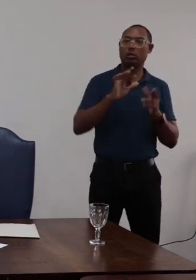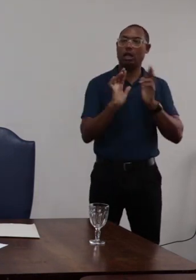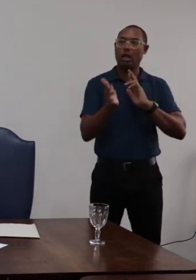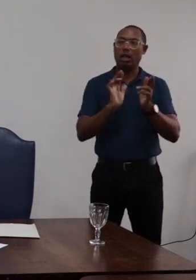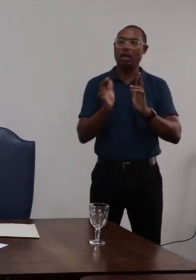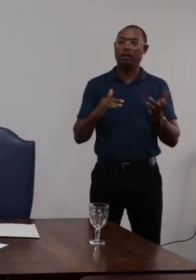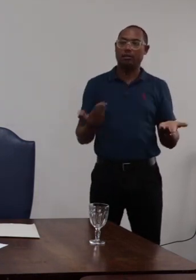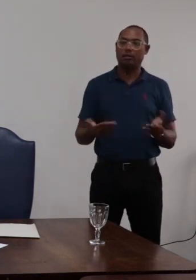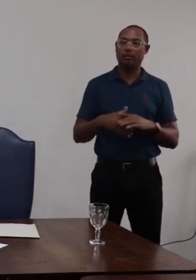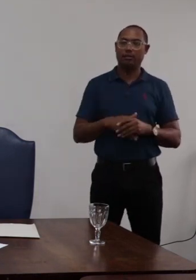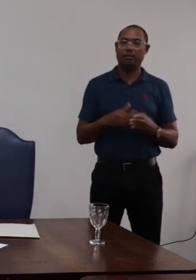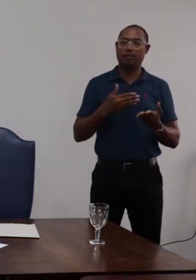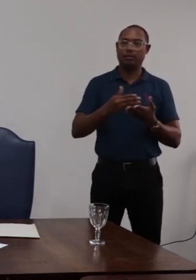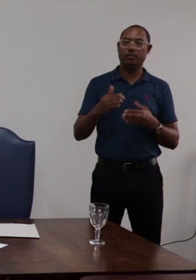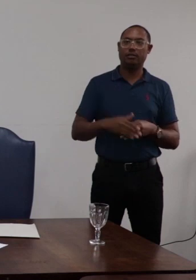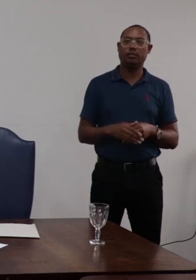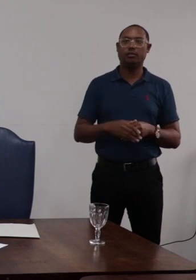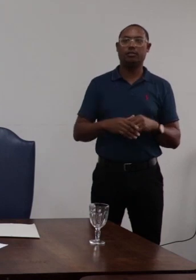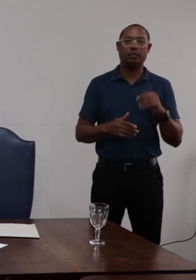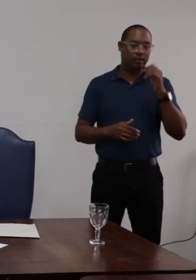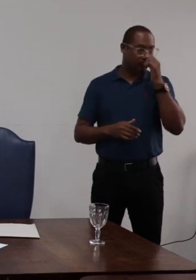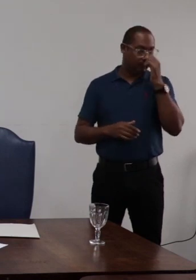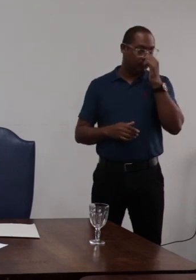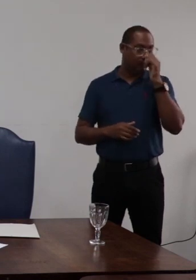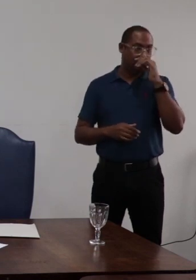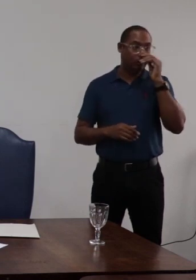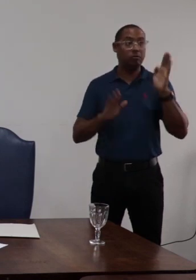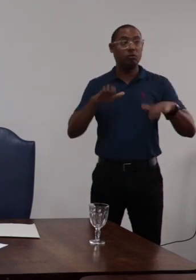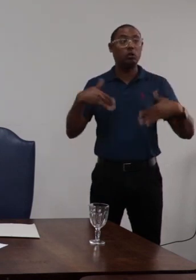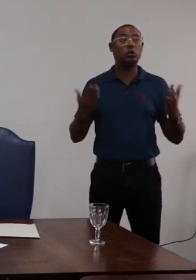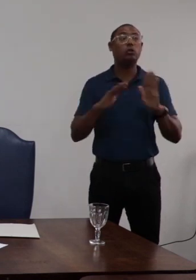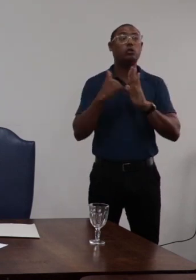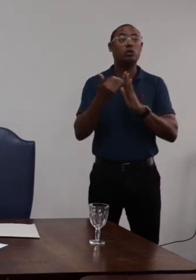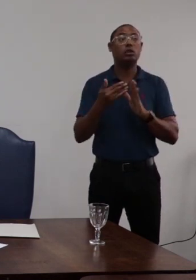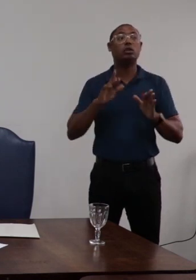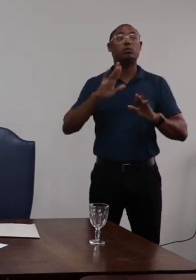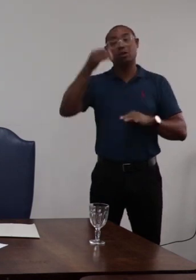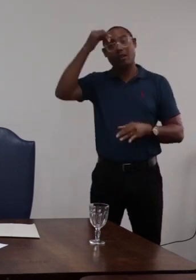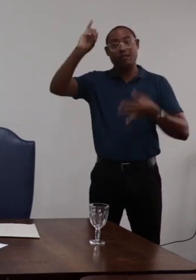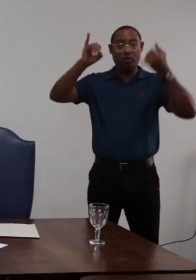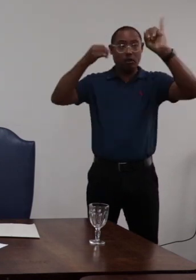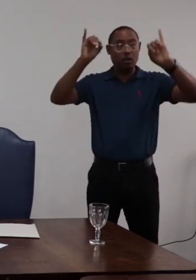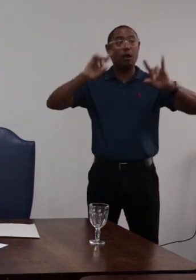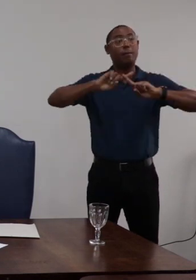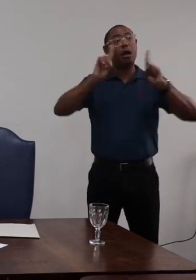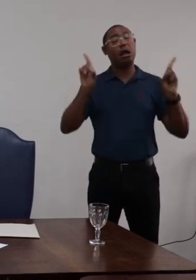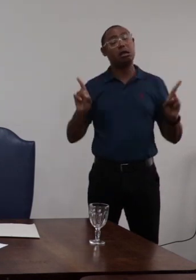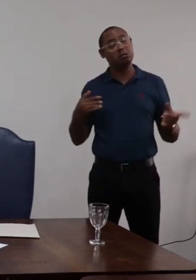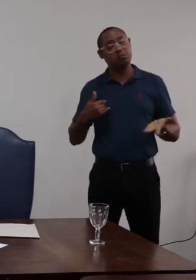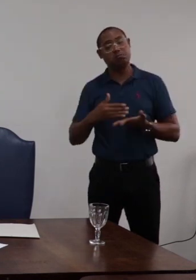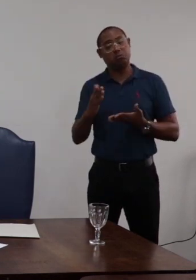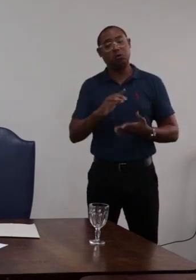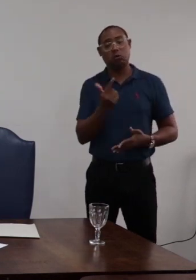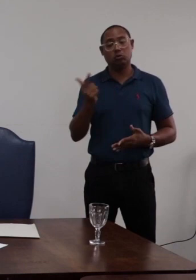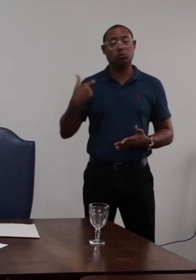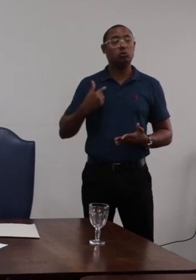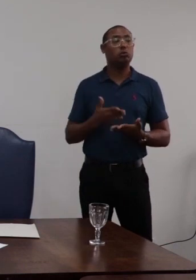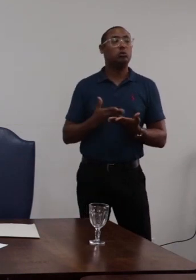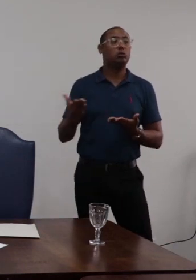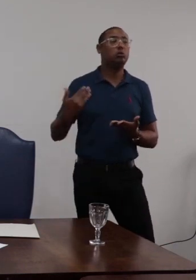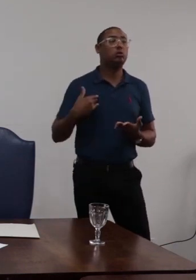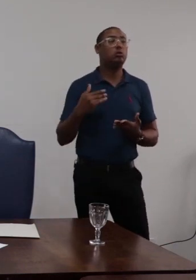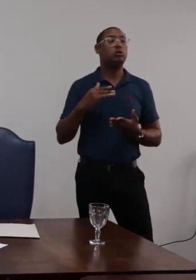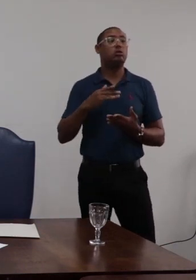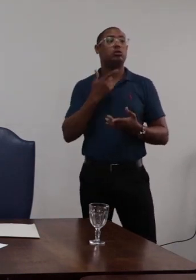universitárias mas sem muita aplicação será que tudo isso não deveria ser evitado infelizmente não tem um futuro que